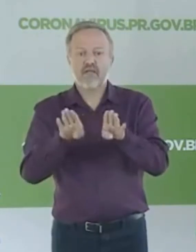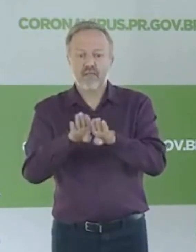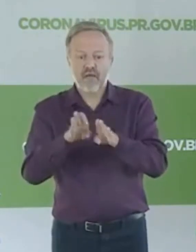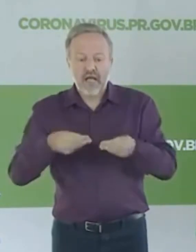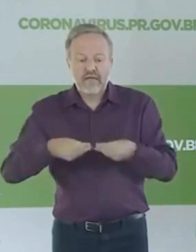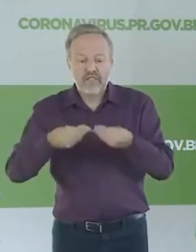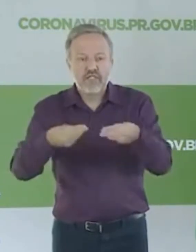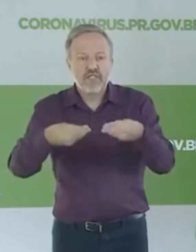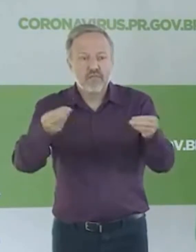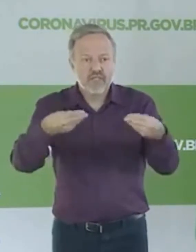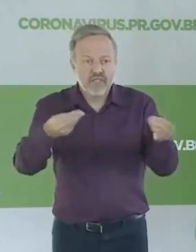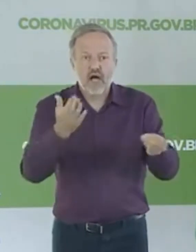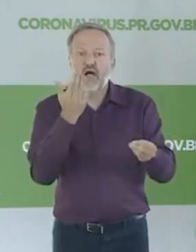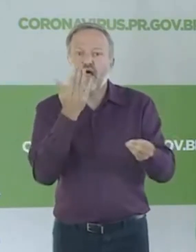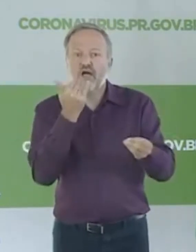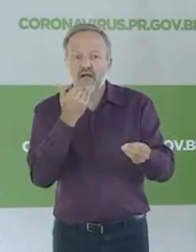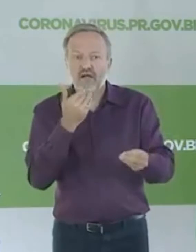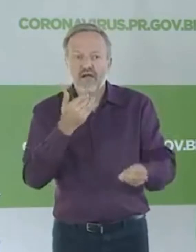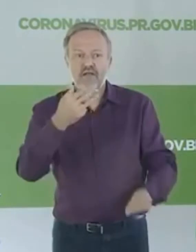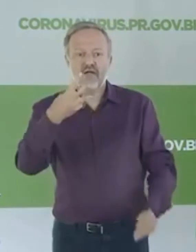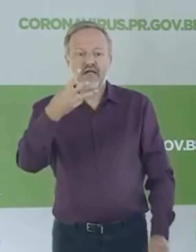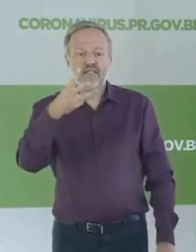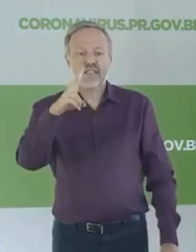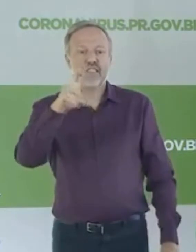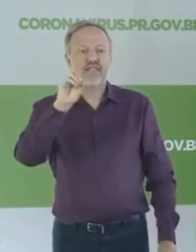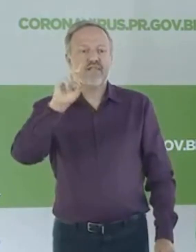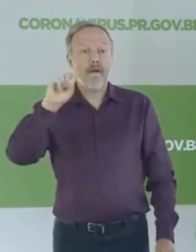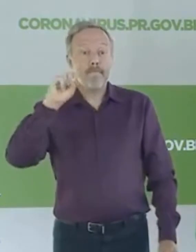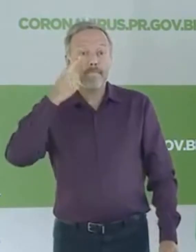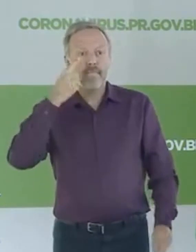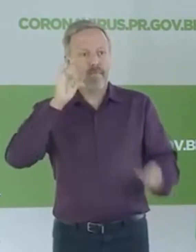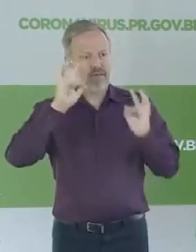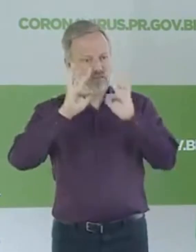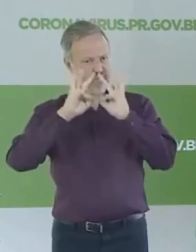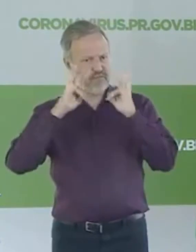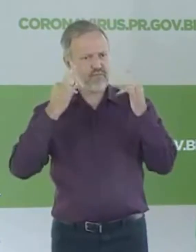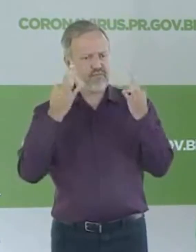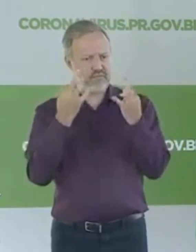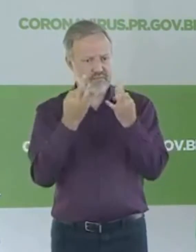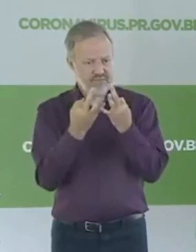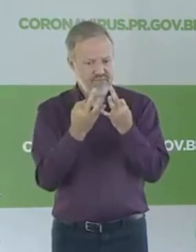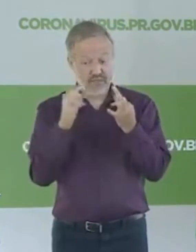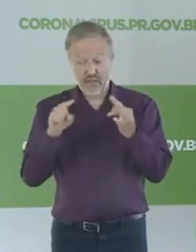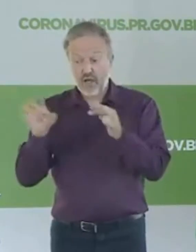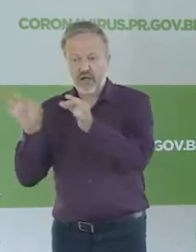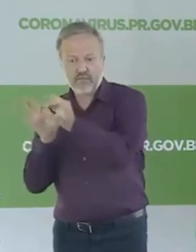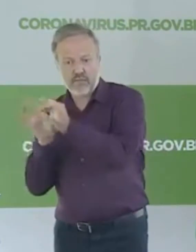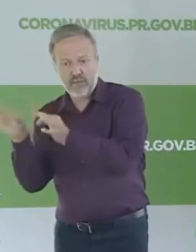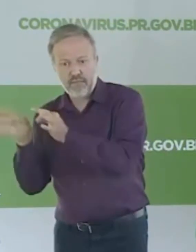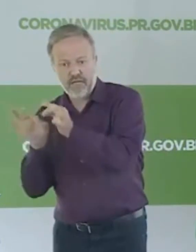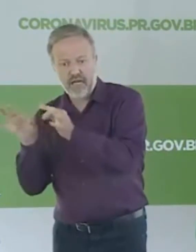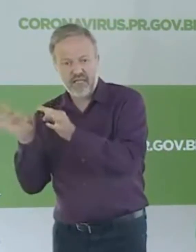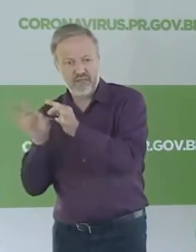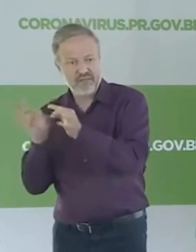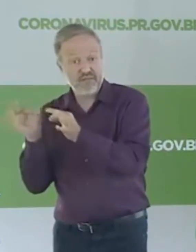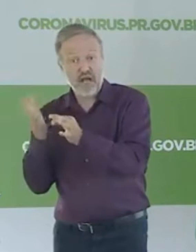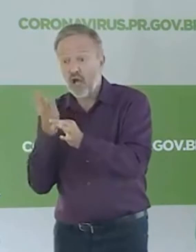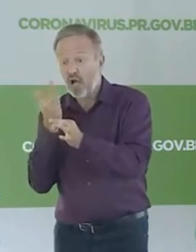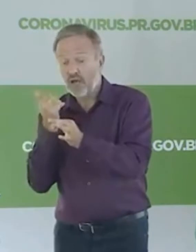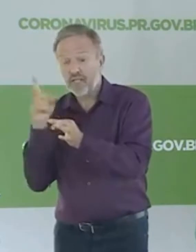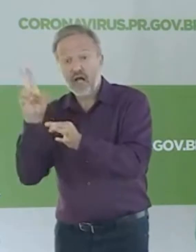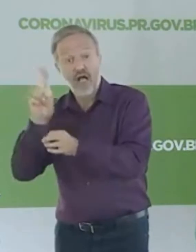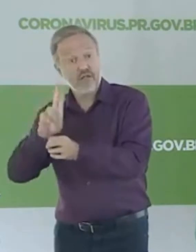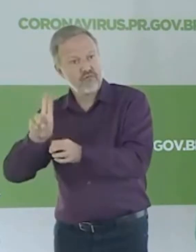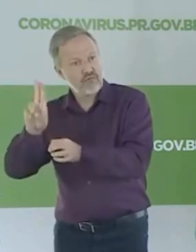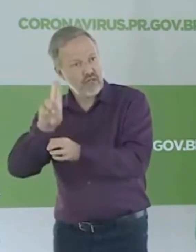merenda para 320 mil famílias. Essas merendas já estão sendo preparadas, aquele alimento que ia ser